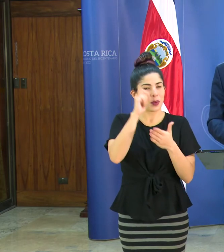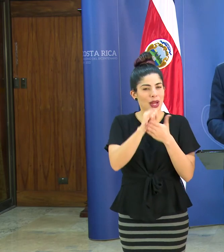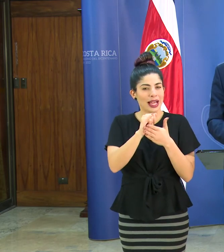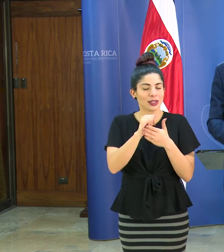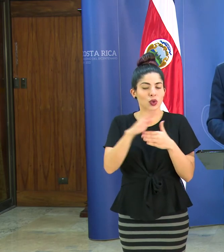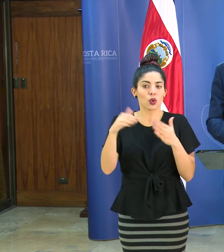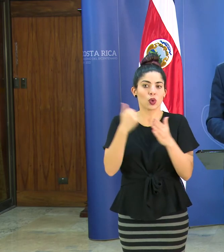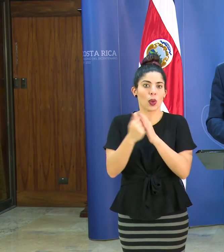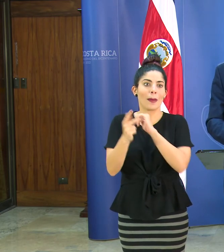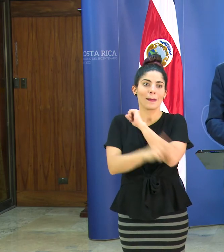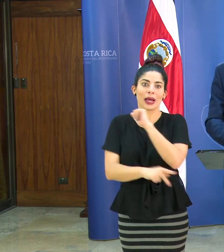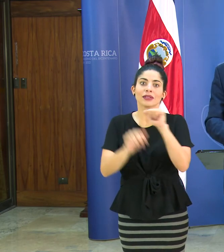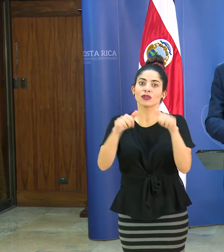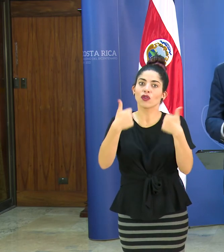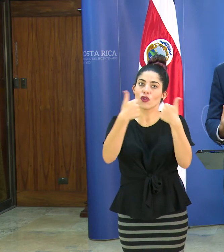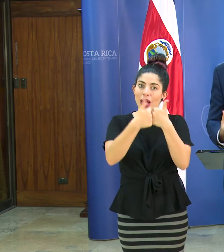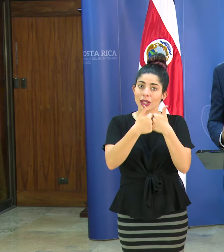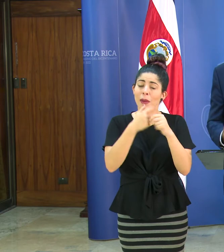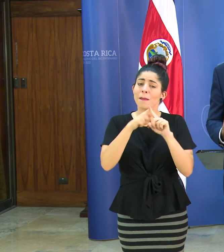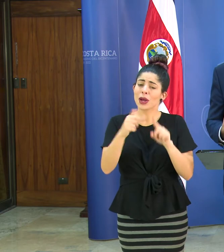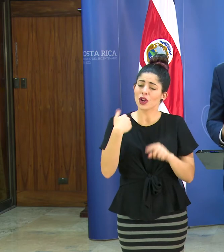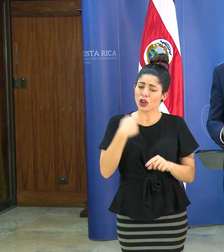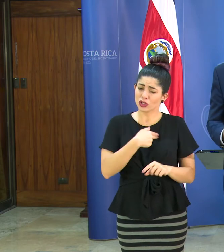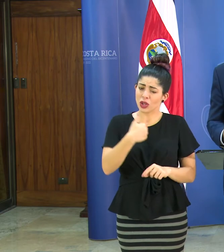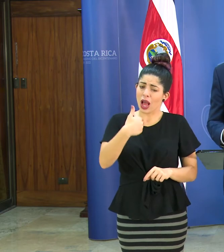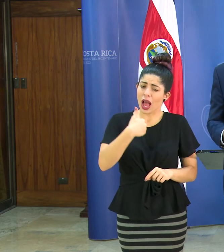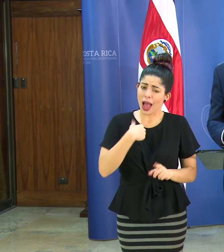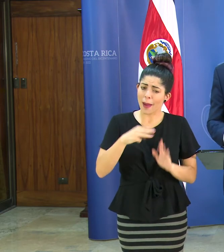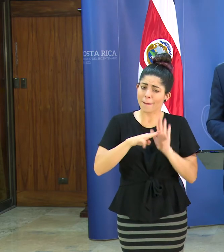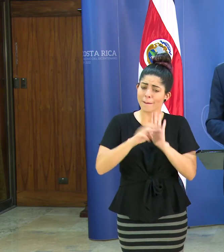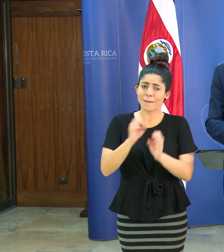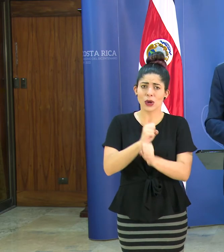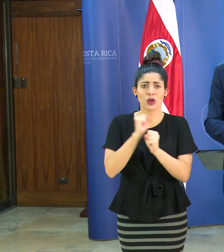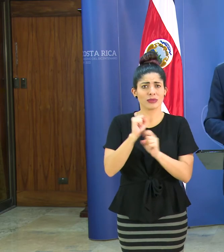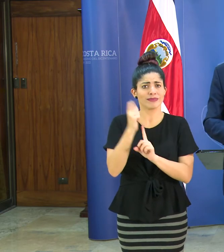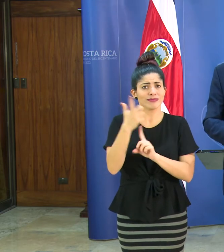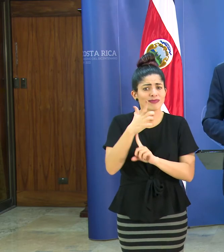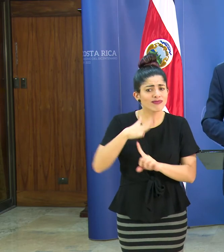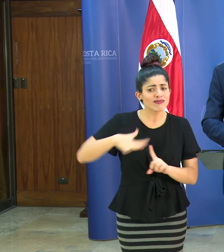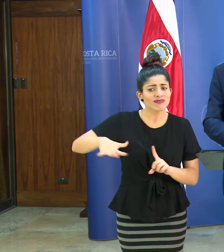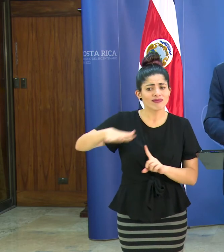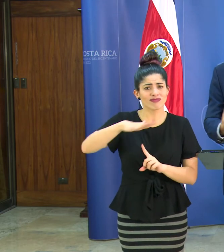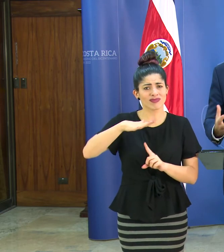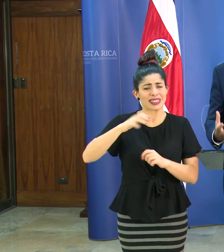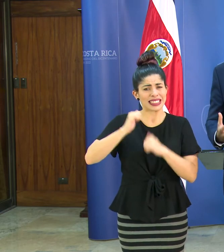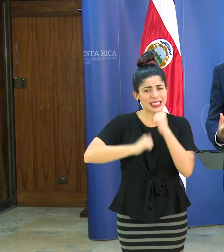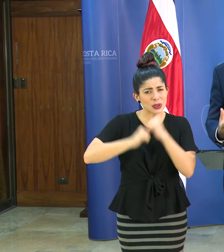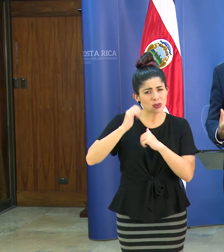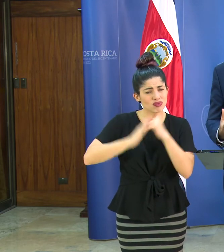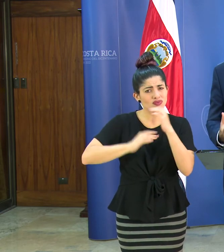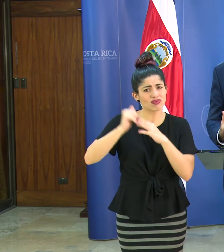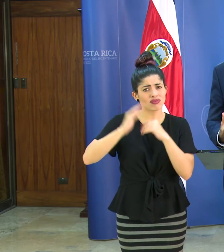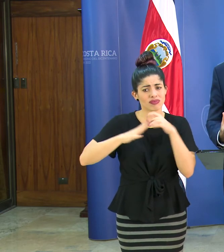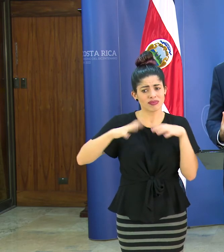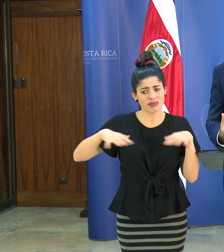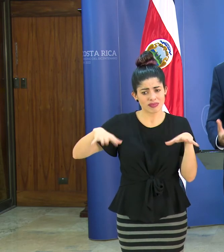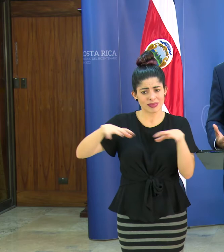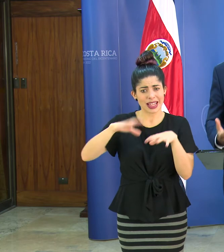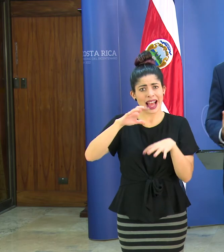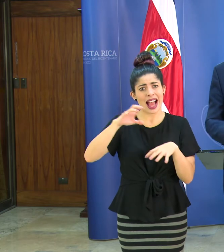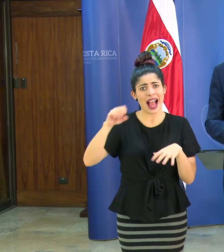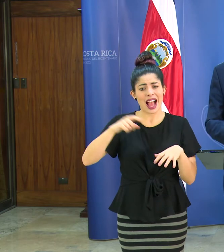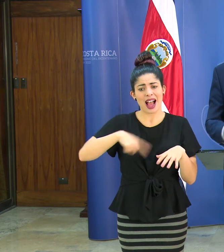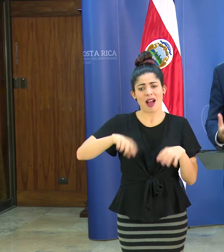reto país pero tenemos un modelo de seguridad social y una y una infraestructura dentro de la caja